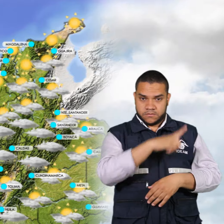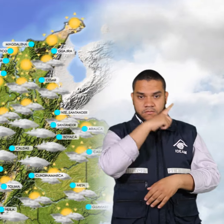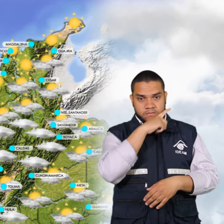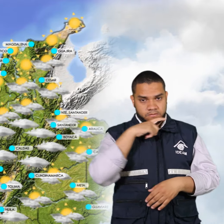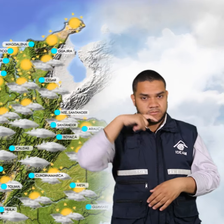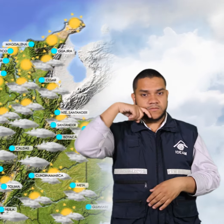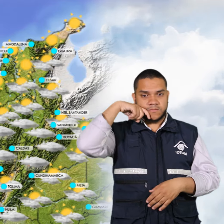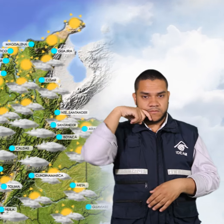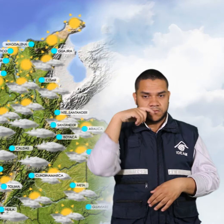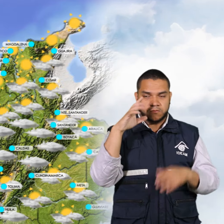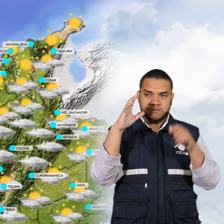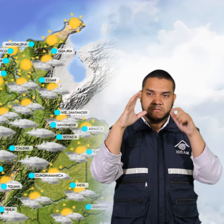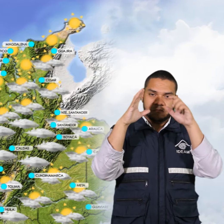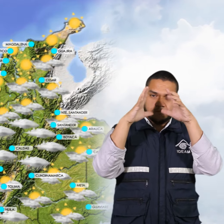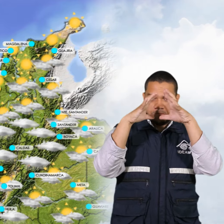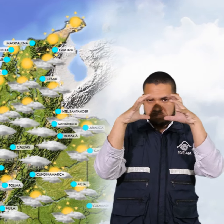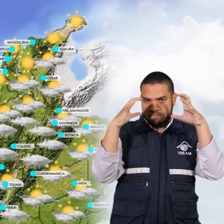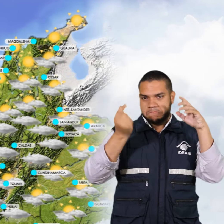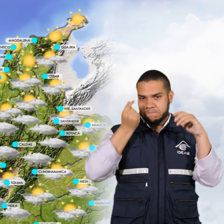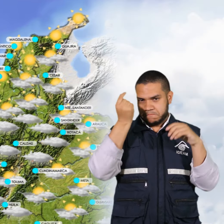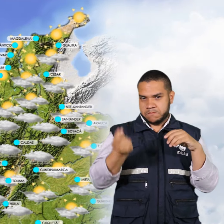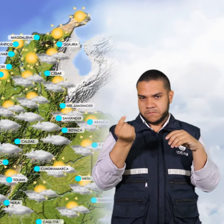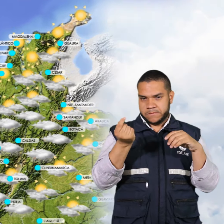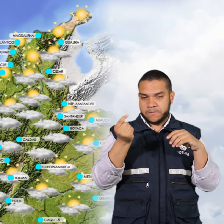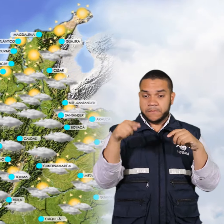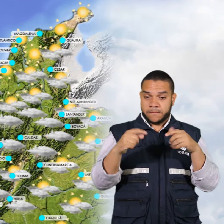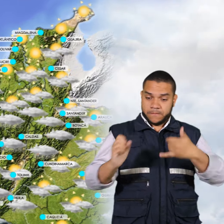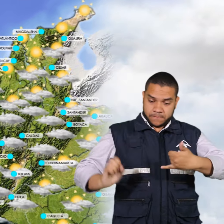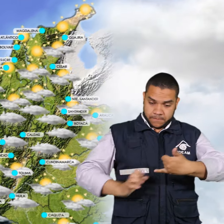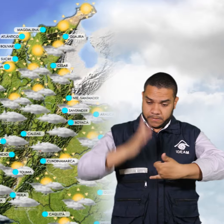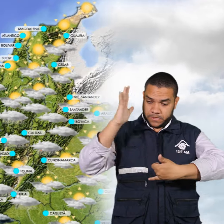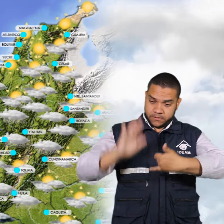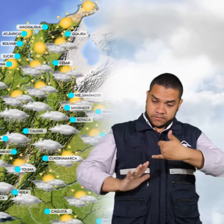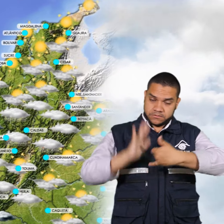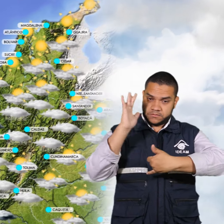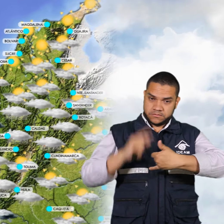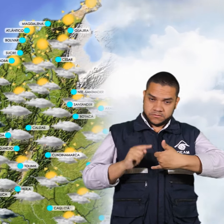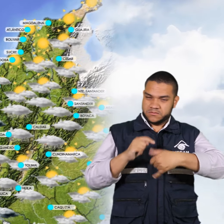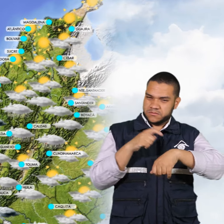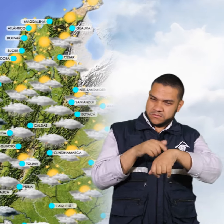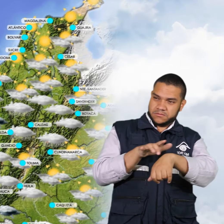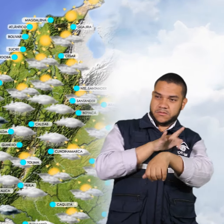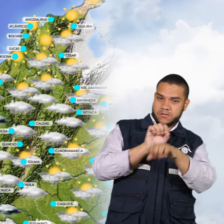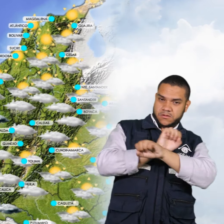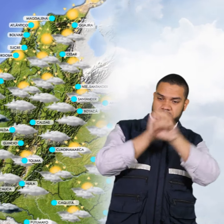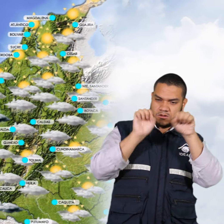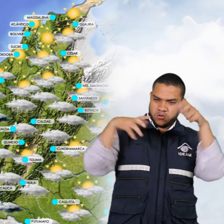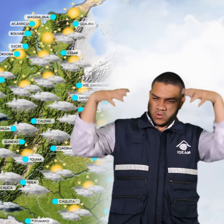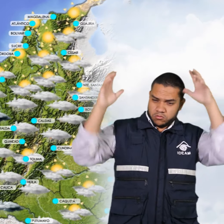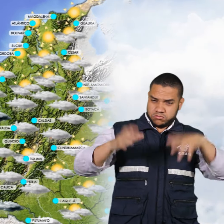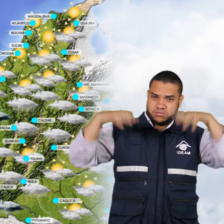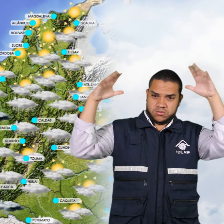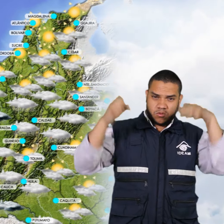tiempo seco con cielos ligeramente cubiertos en la región pacífica se presentarán en las primeras horas de la mañana lluvias fuertes con